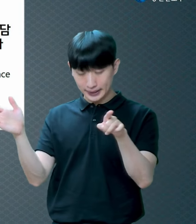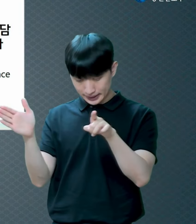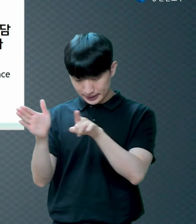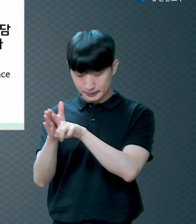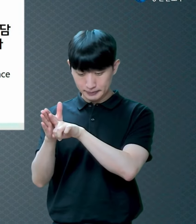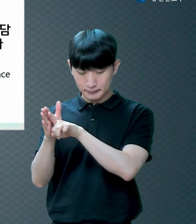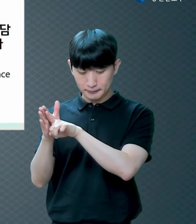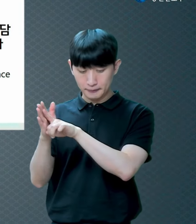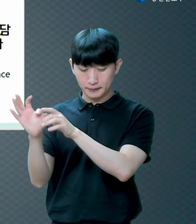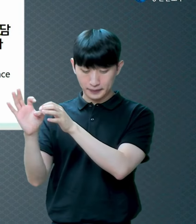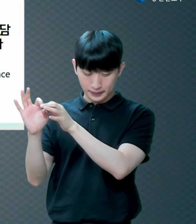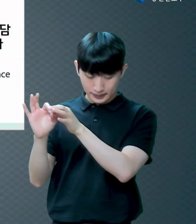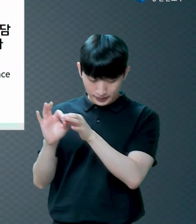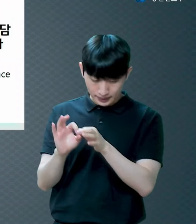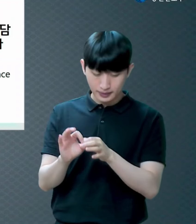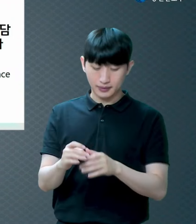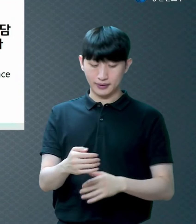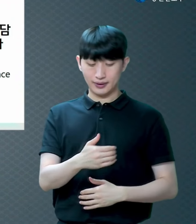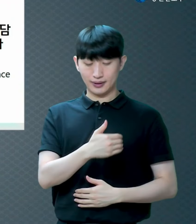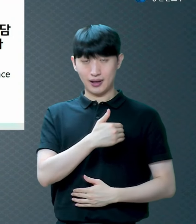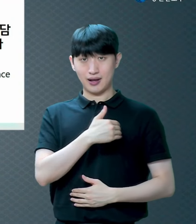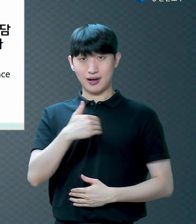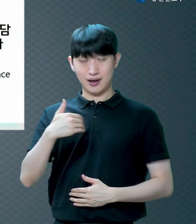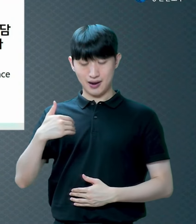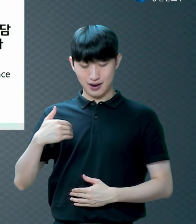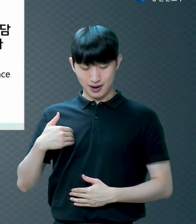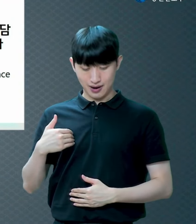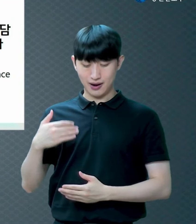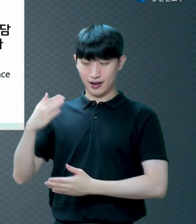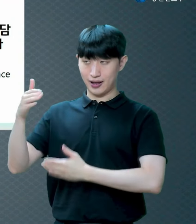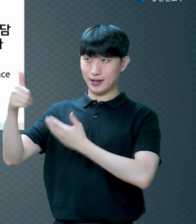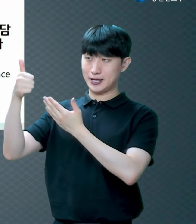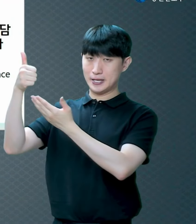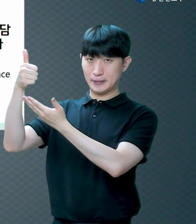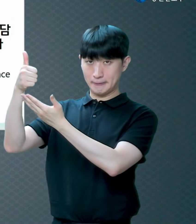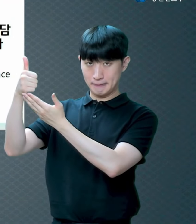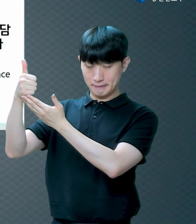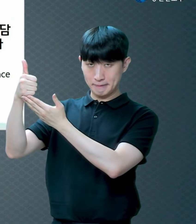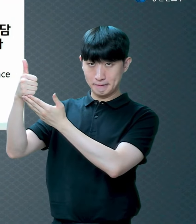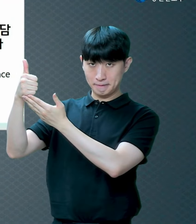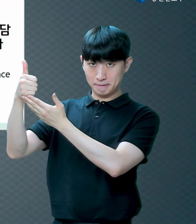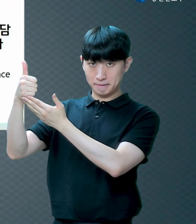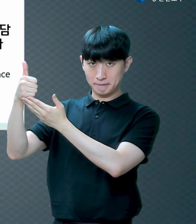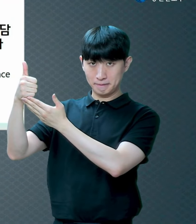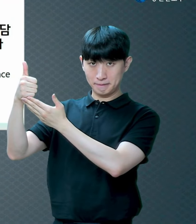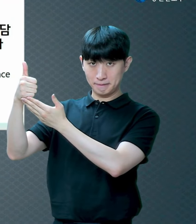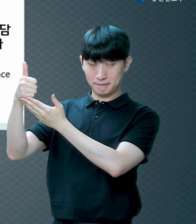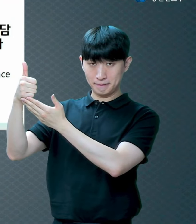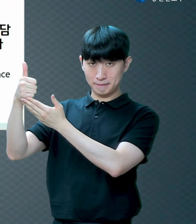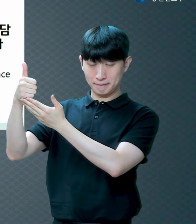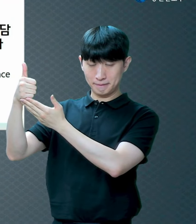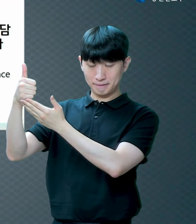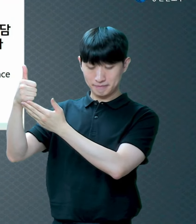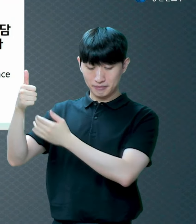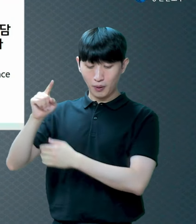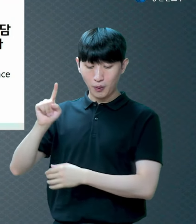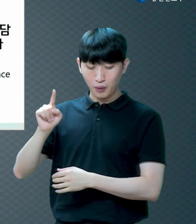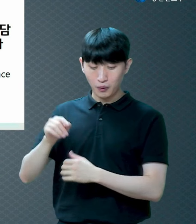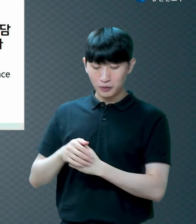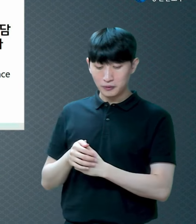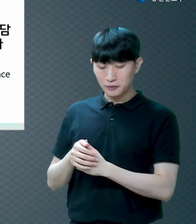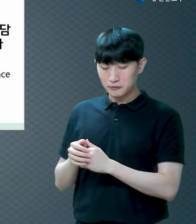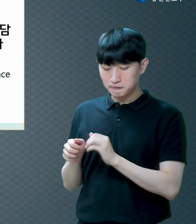말미암아 담대함과 하나님께 어떻게 나가요? 쥐구멍으로?